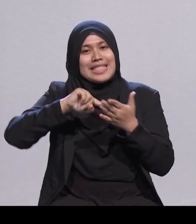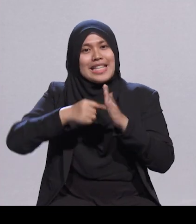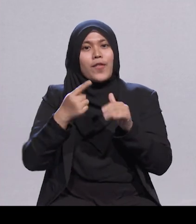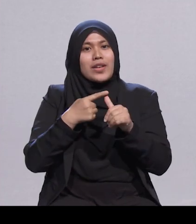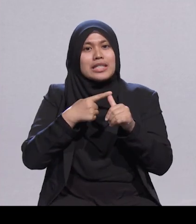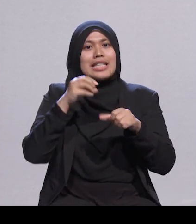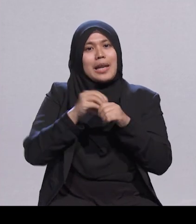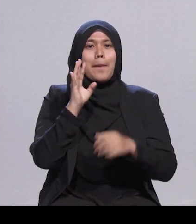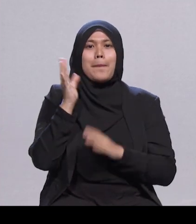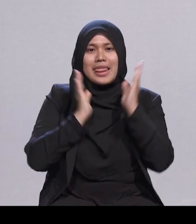as usual.